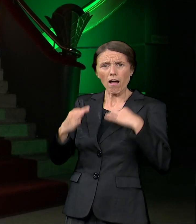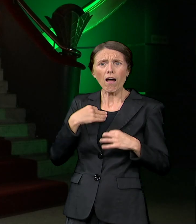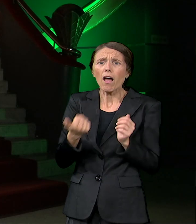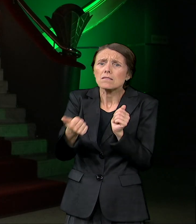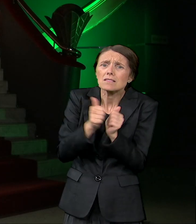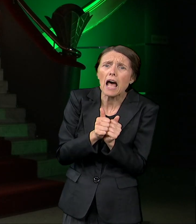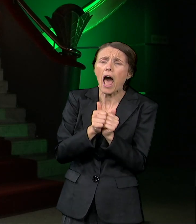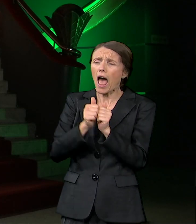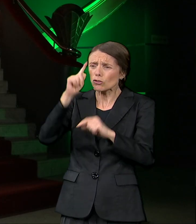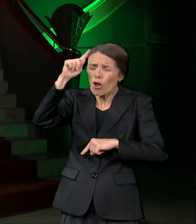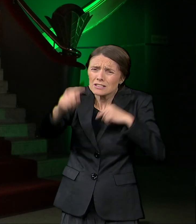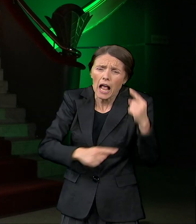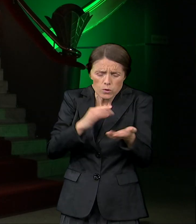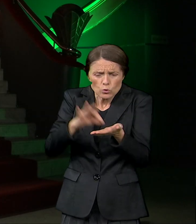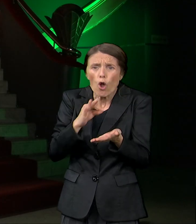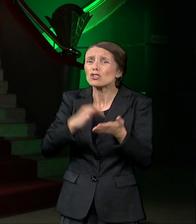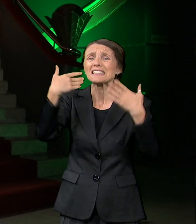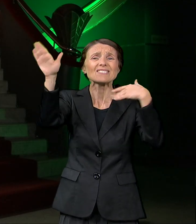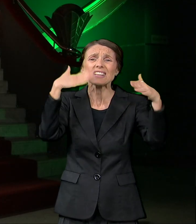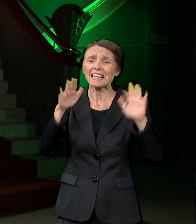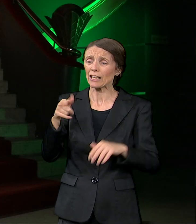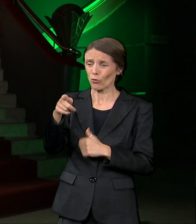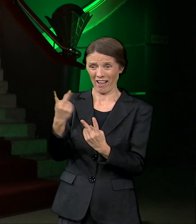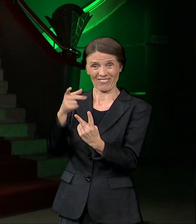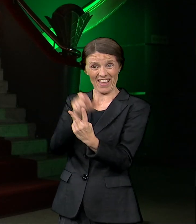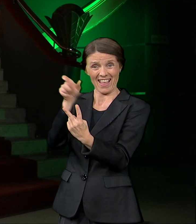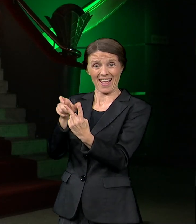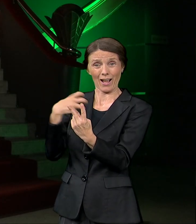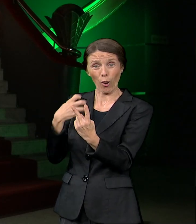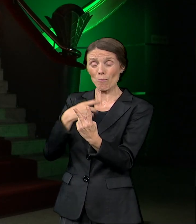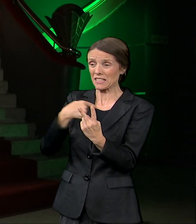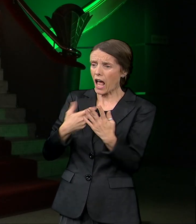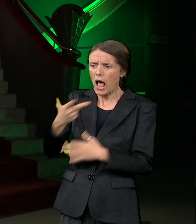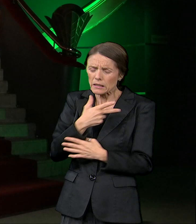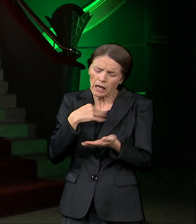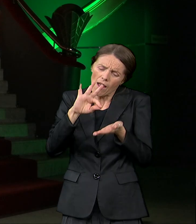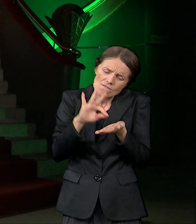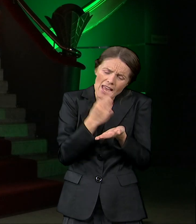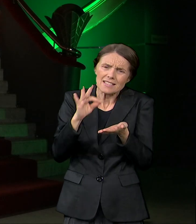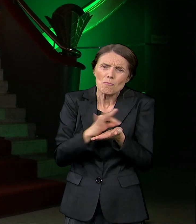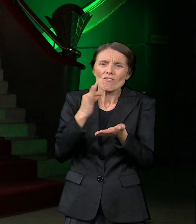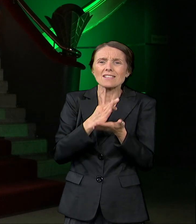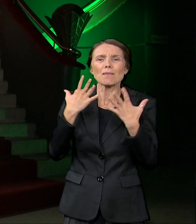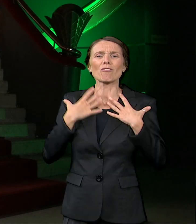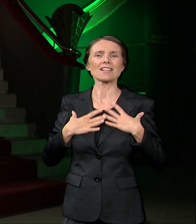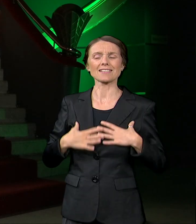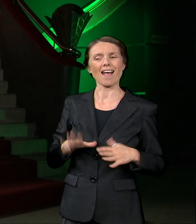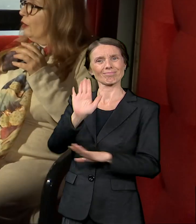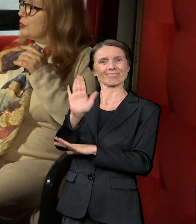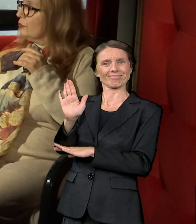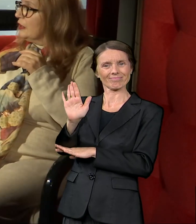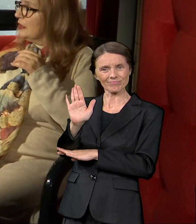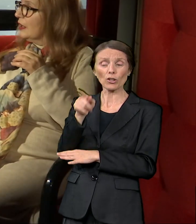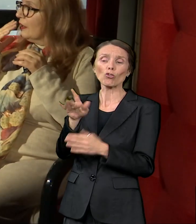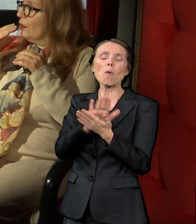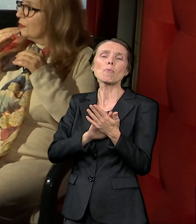Svi se raziđu, nas troje, ostanemo i do ujutru. To vezemo i tad je počelo to neko prijateljstvo između nastrije.